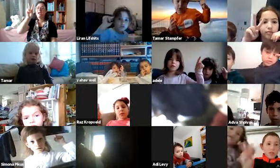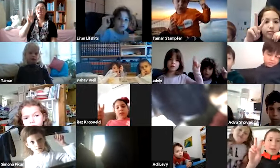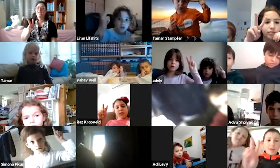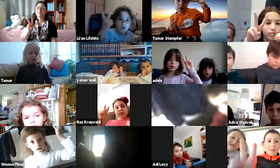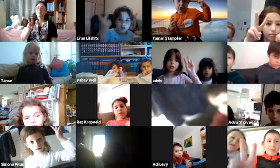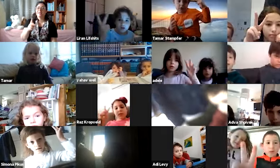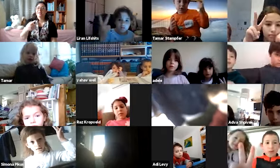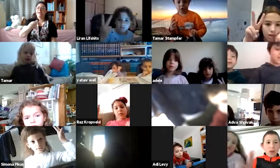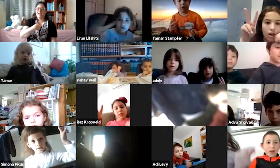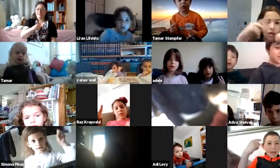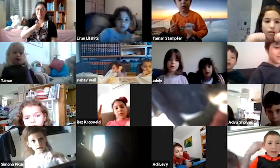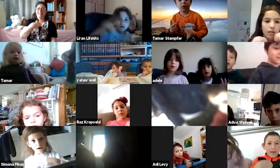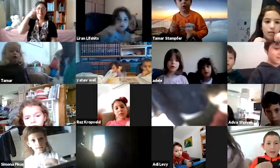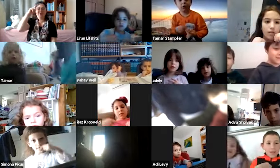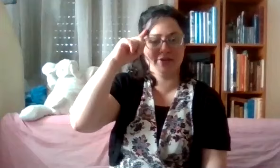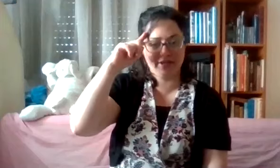שניים. אני יודע.